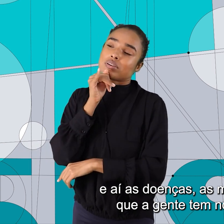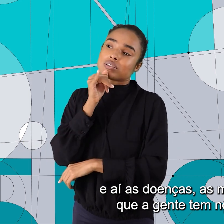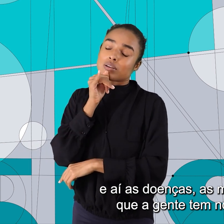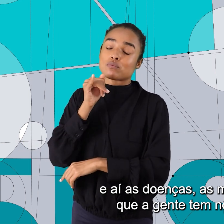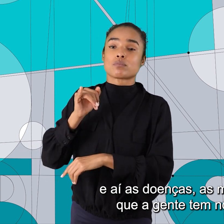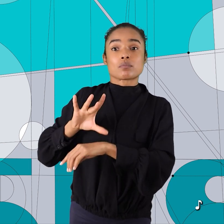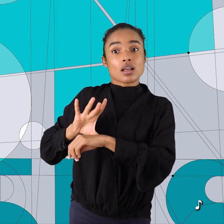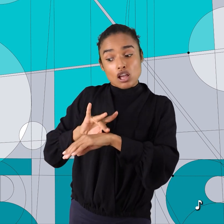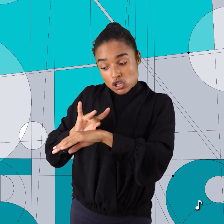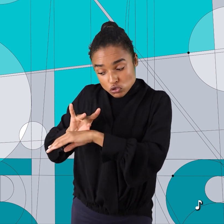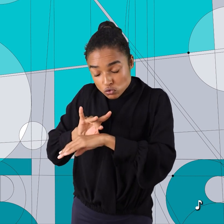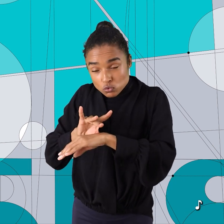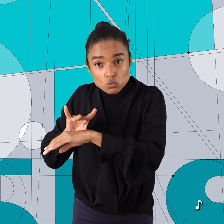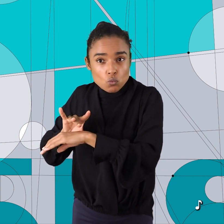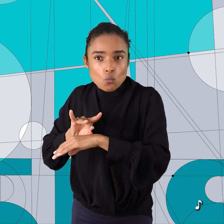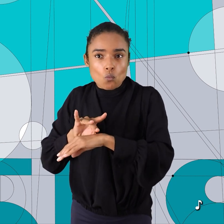tem no período.